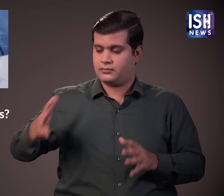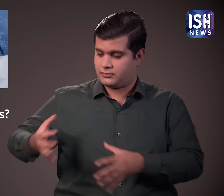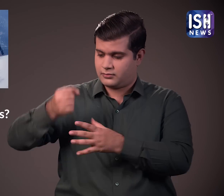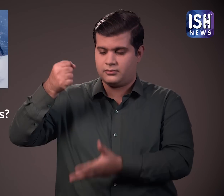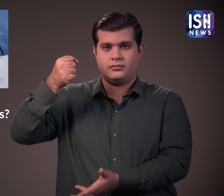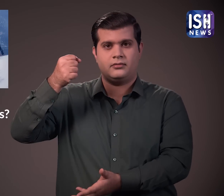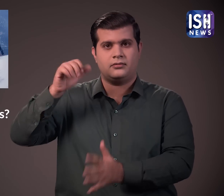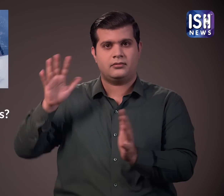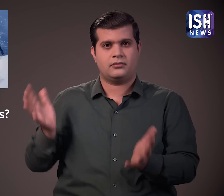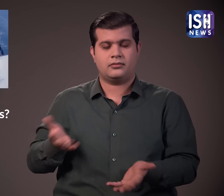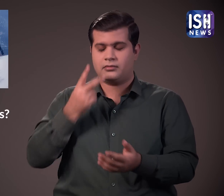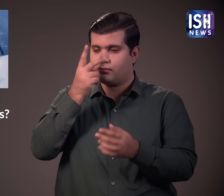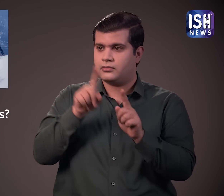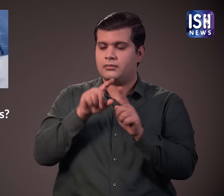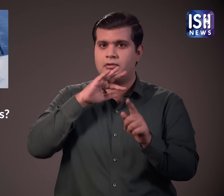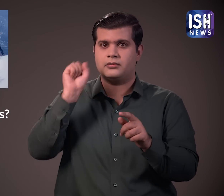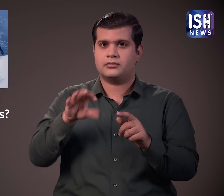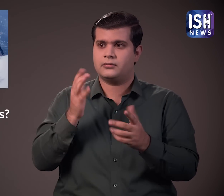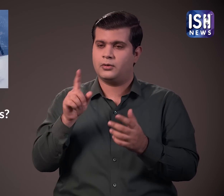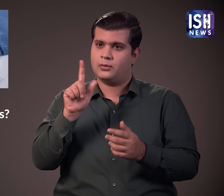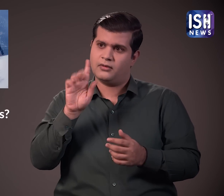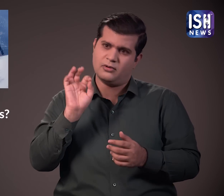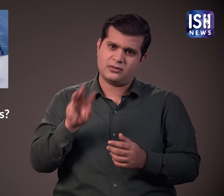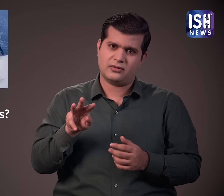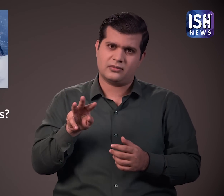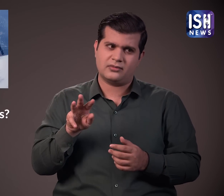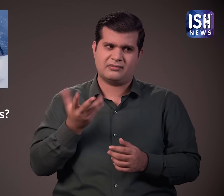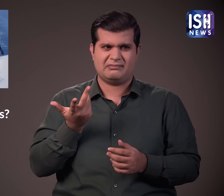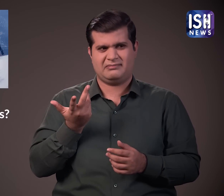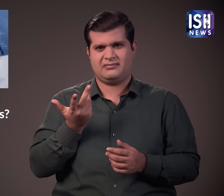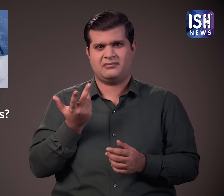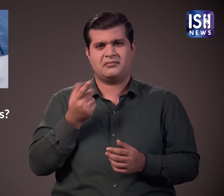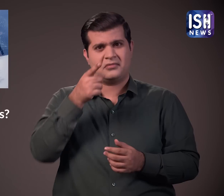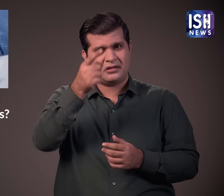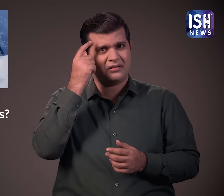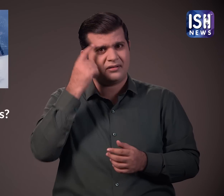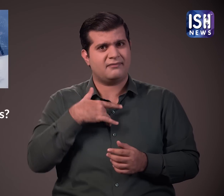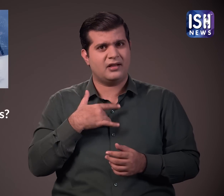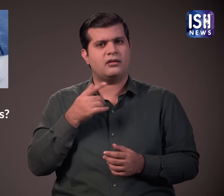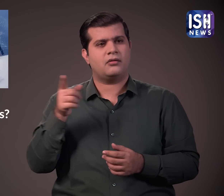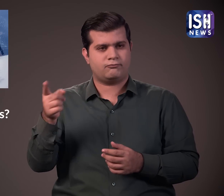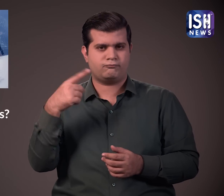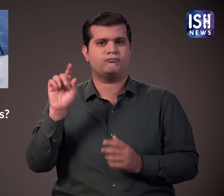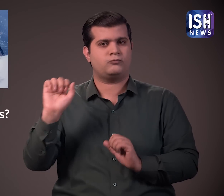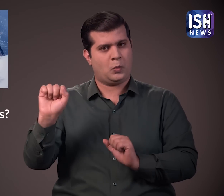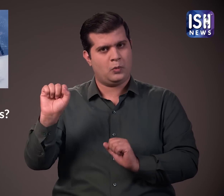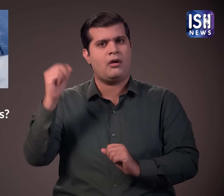कच्रे के बैग जैसे दिखता है, उसकी कीमत एक लाग चालेस हजार रुपए, क्या आपको लगता है कि यह एक डिजाइनर बैग है, इसके लिए ठीक है